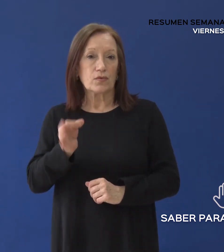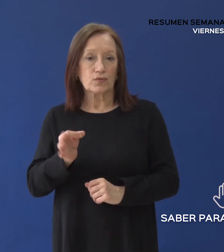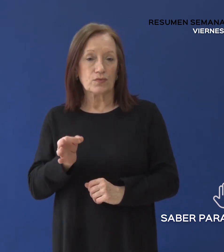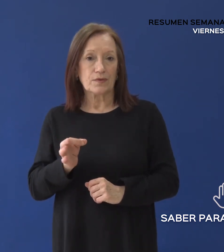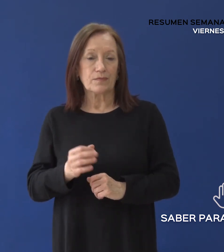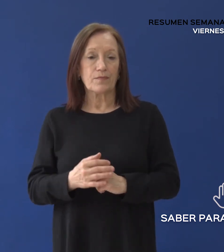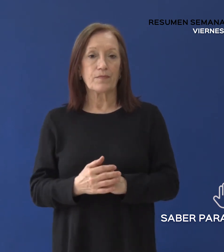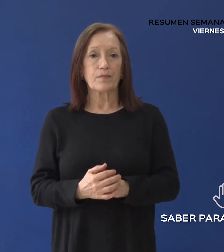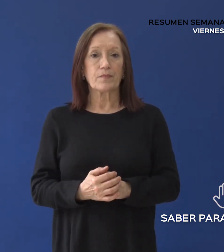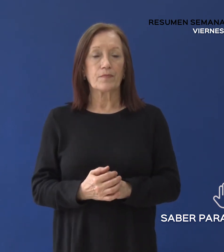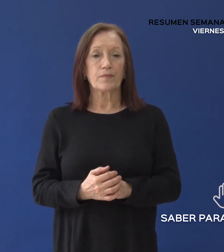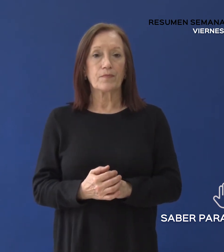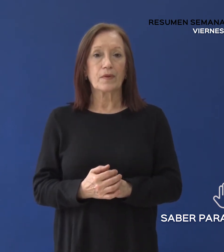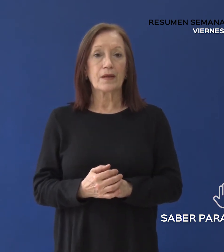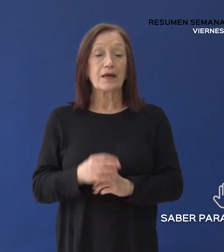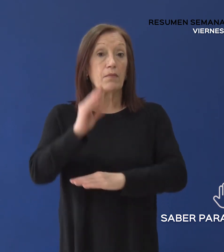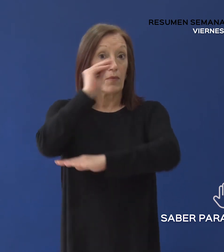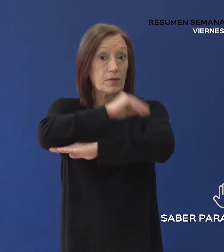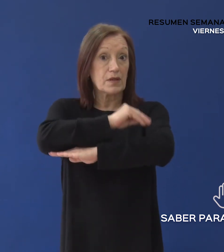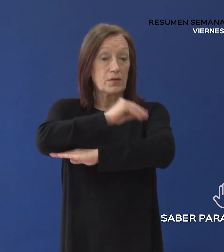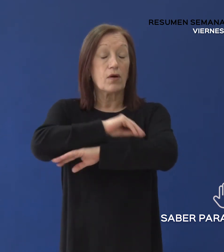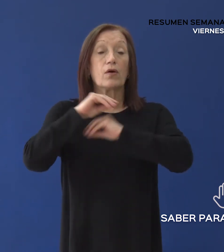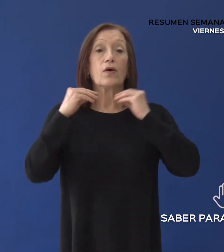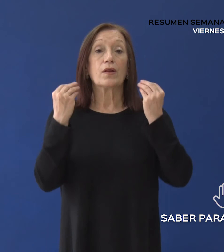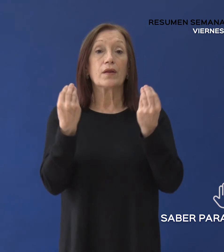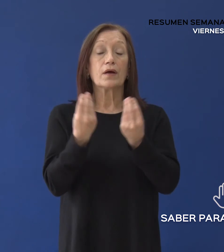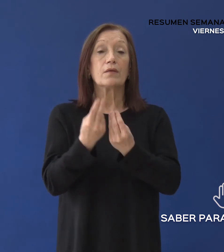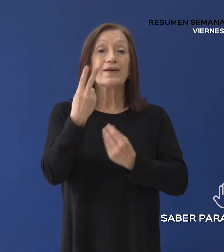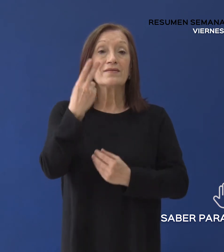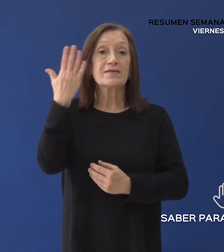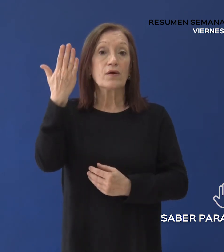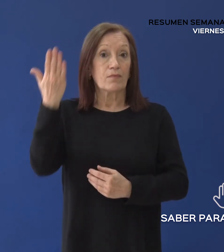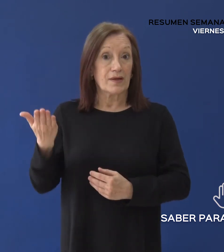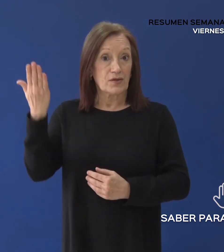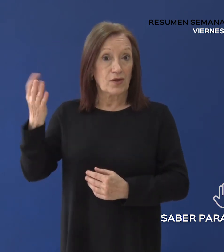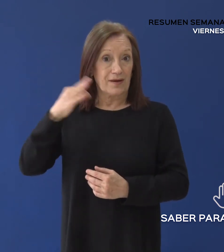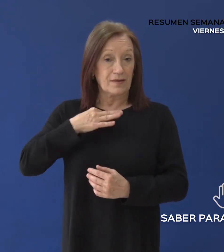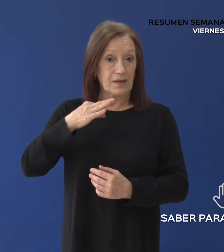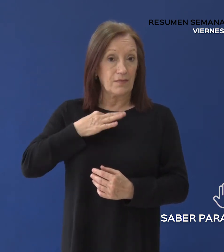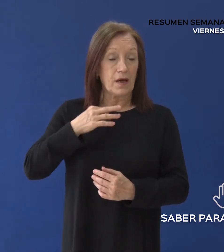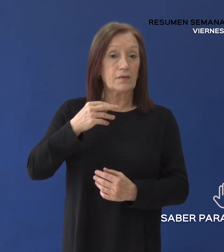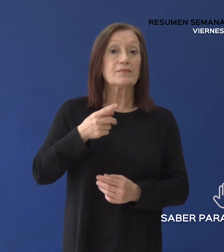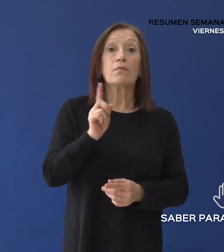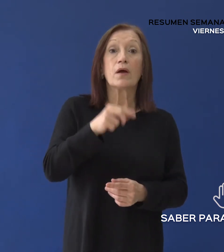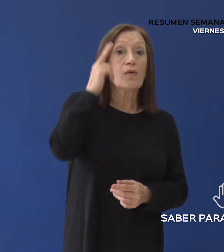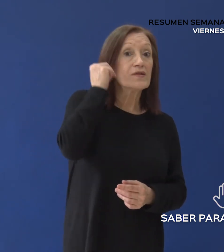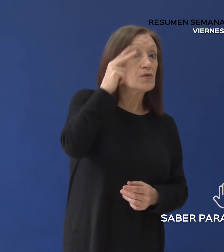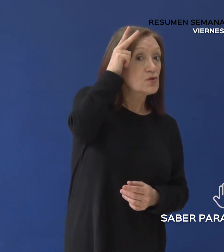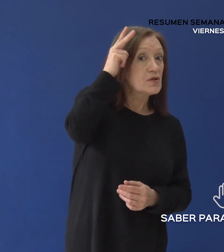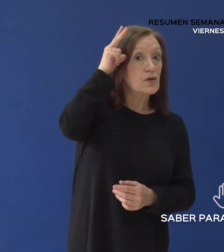Santa Cruz registra un total de 25 casos activos y 988 fallecieron.